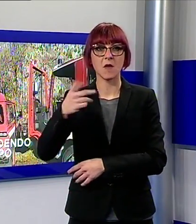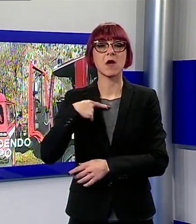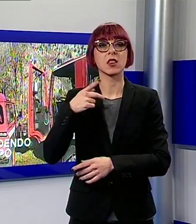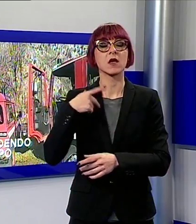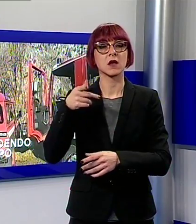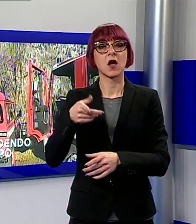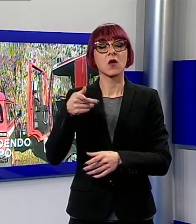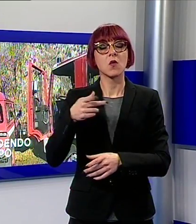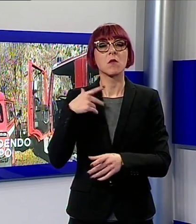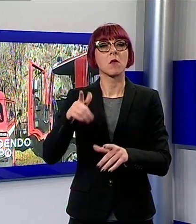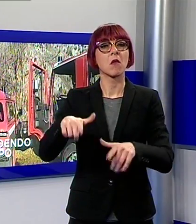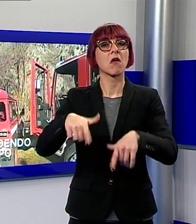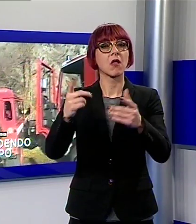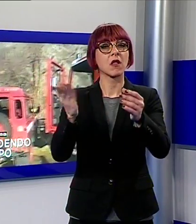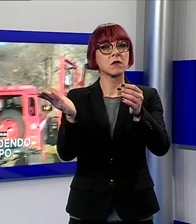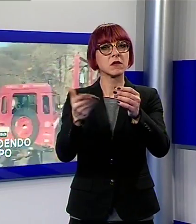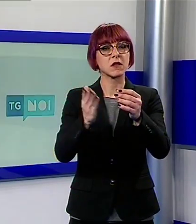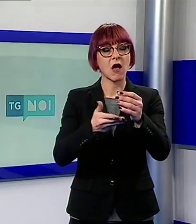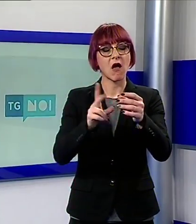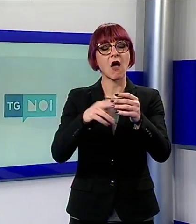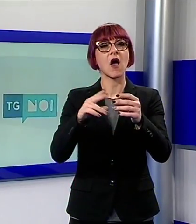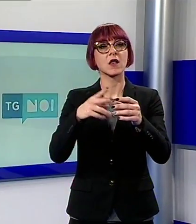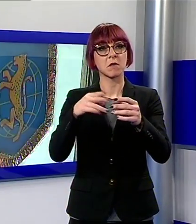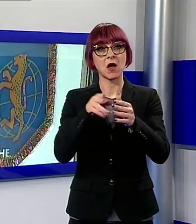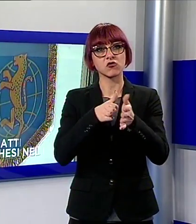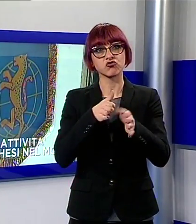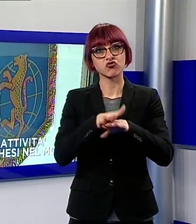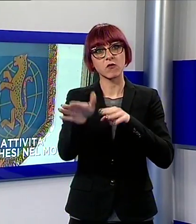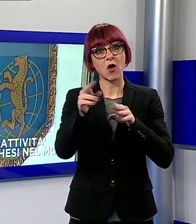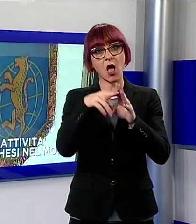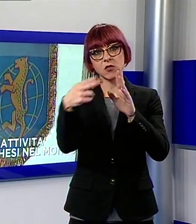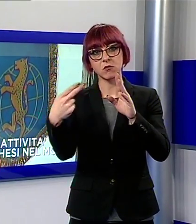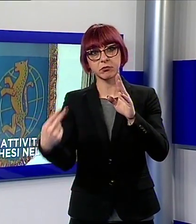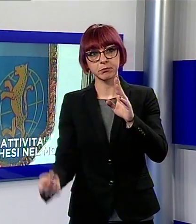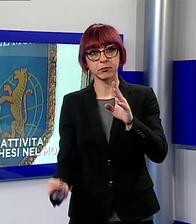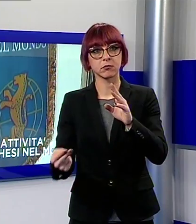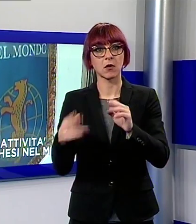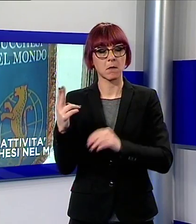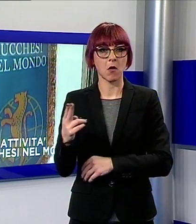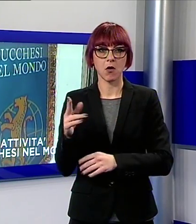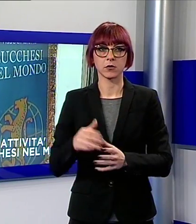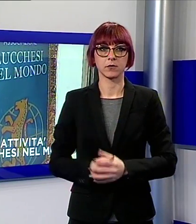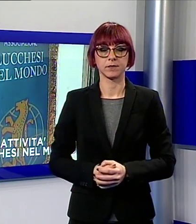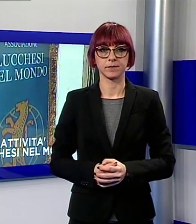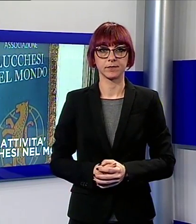raccoglieva la legna 50 anni di attività per i lucchesi nel mondo l'associazione festeggia in questo